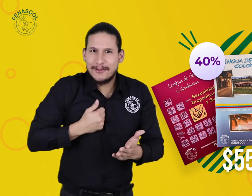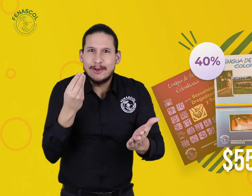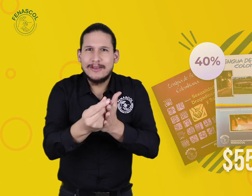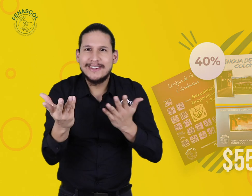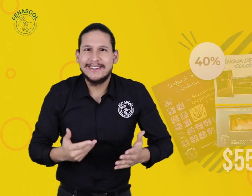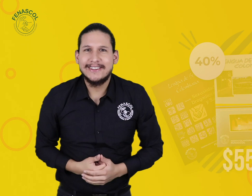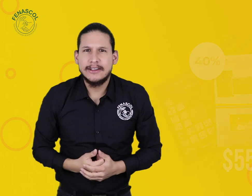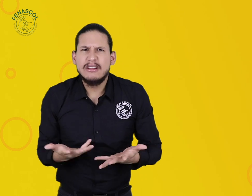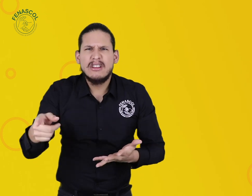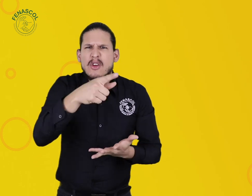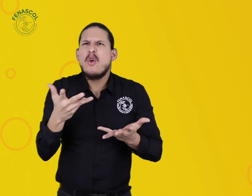al adquirir estos dos tomos.